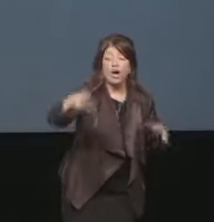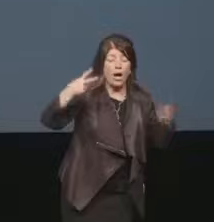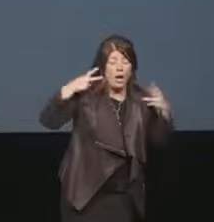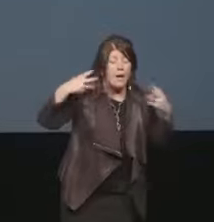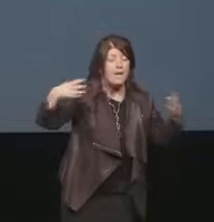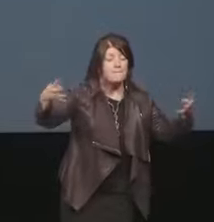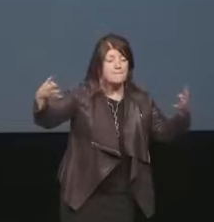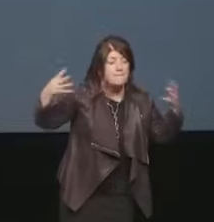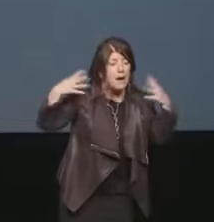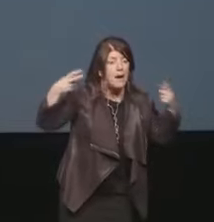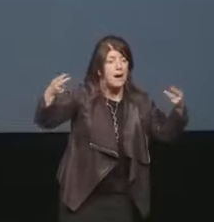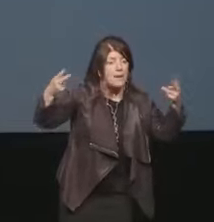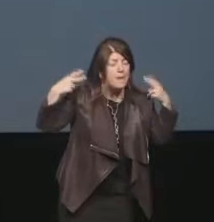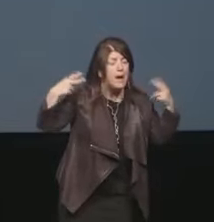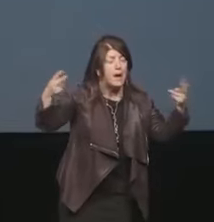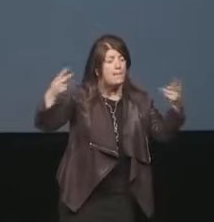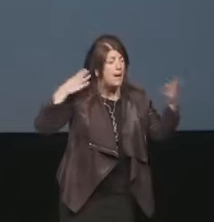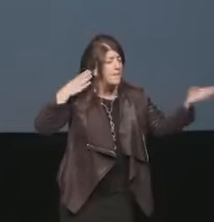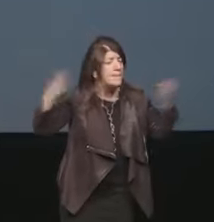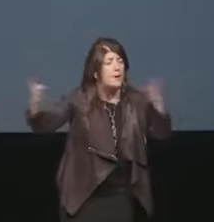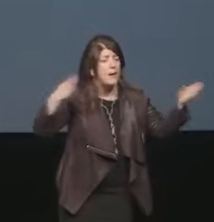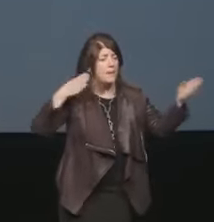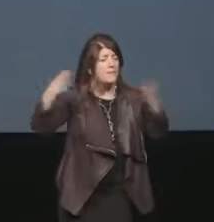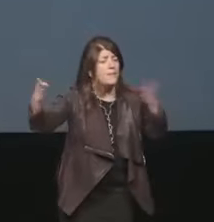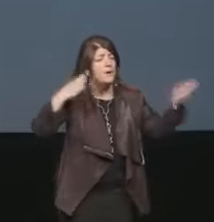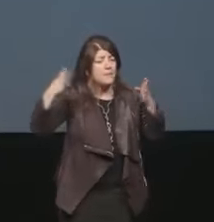di raccontare cosa sia la sostenibilità.